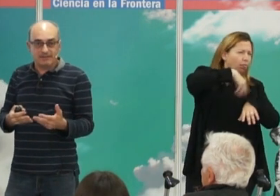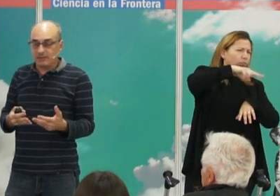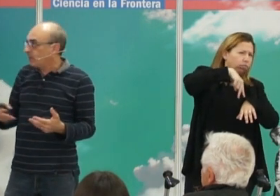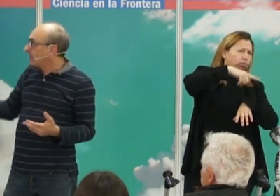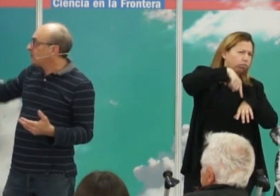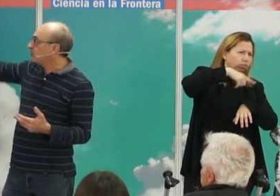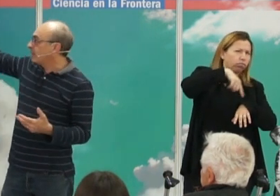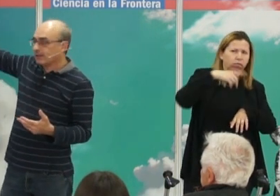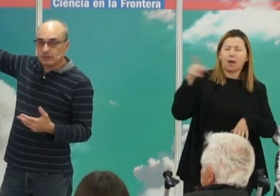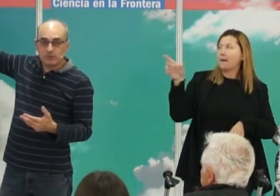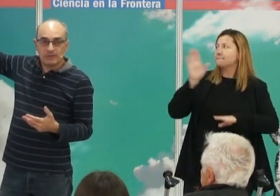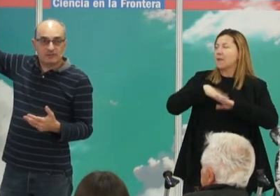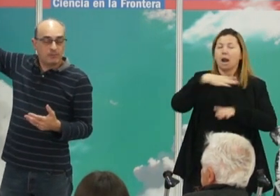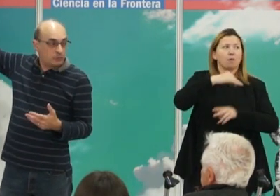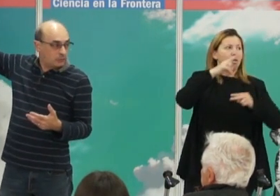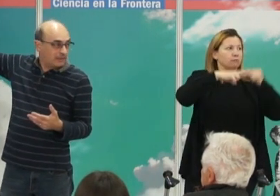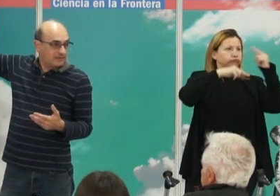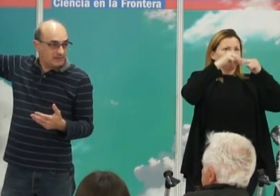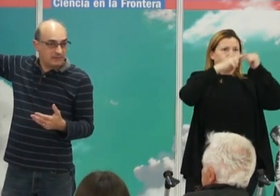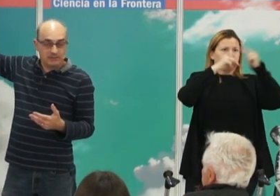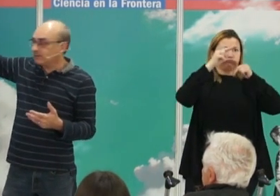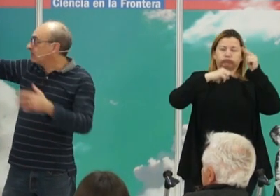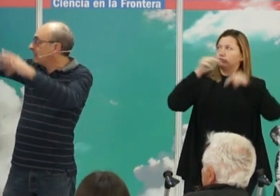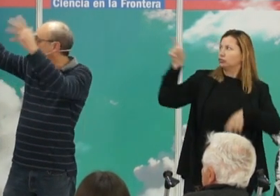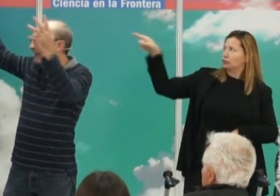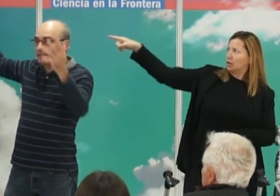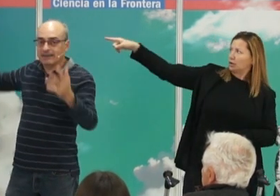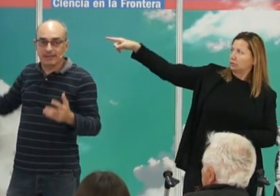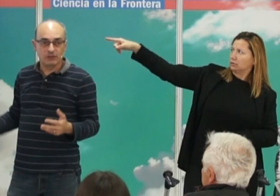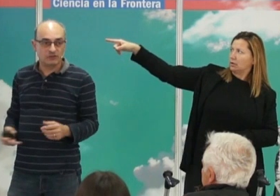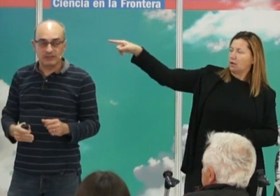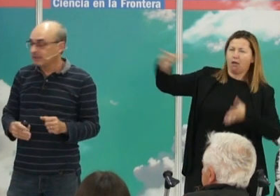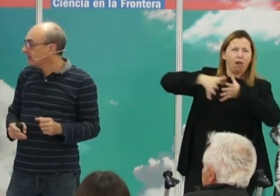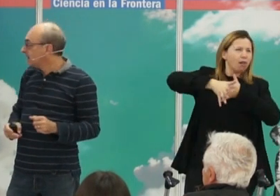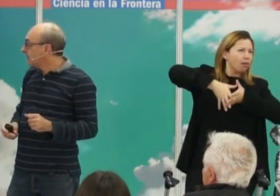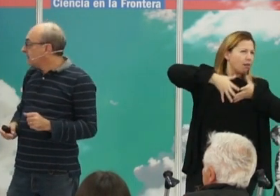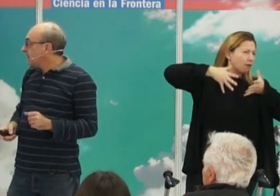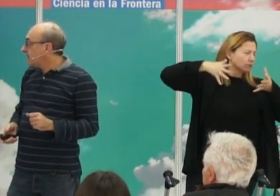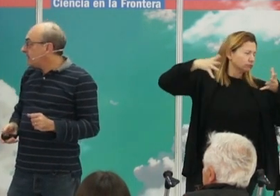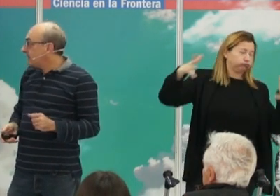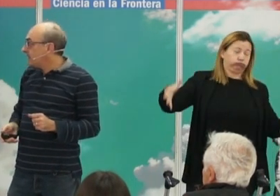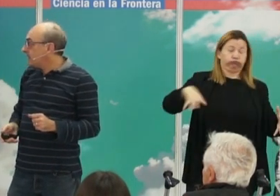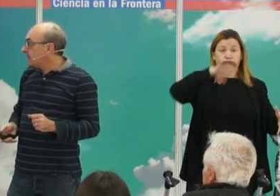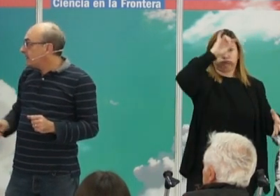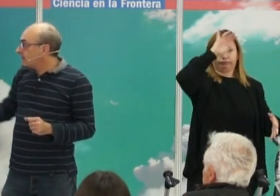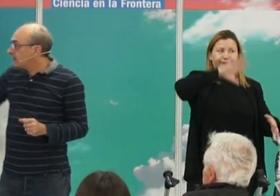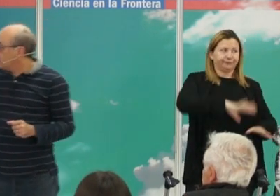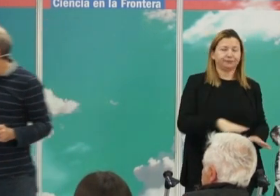de este estilo para construir una sepultura de este estilo, tan grandiosa. Y